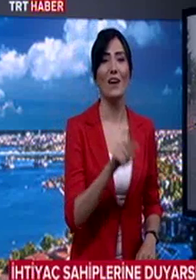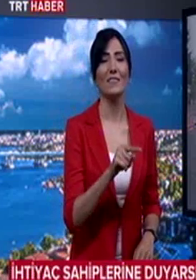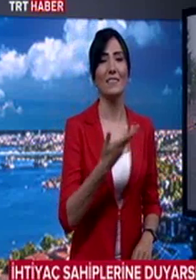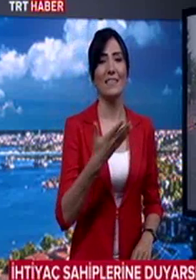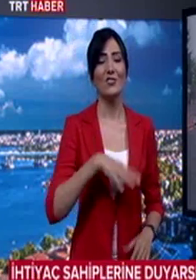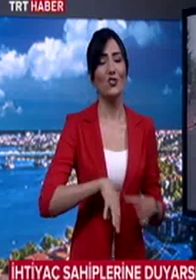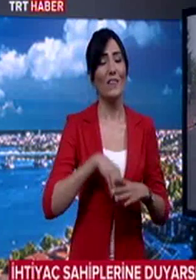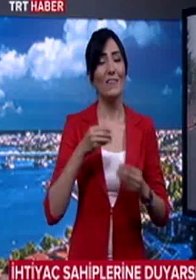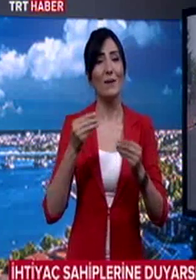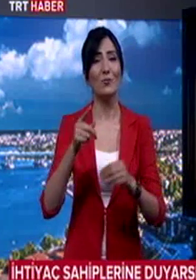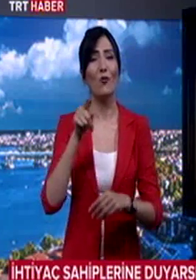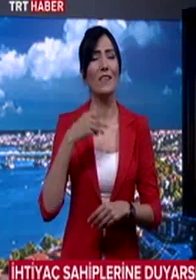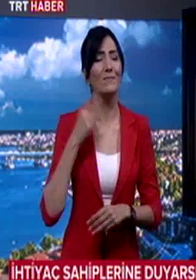insanlardan onları ihmal etmemeliyiz.